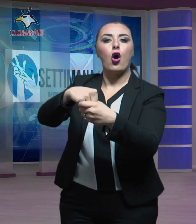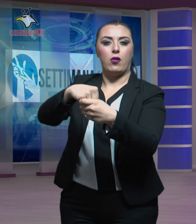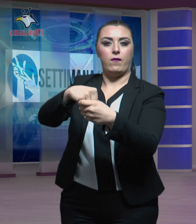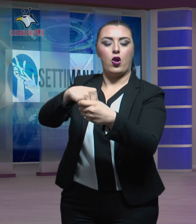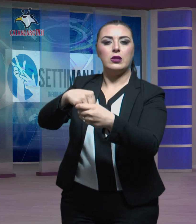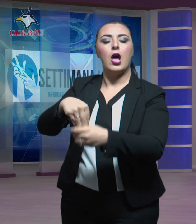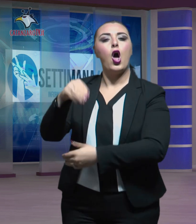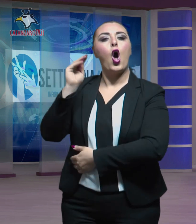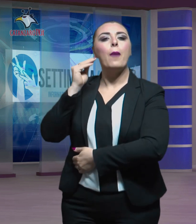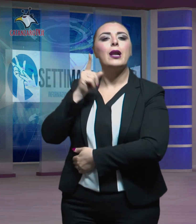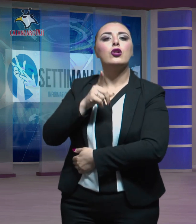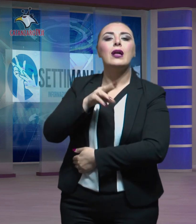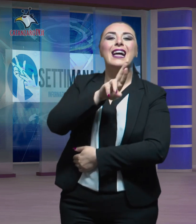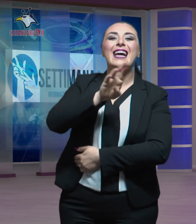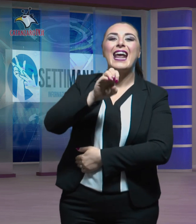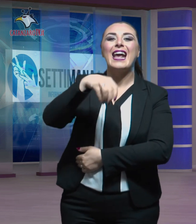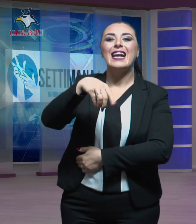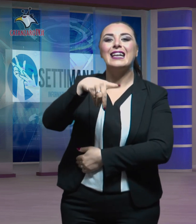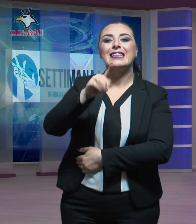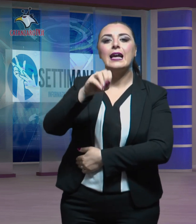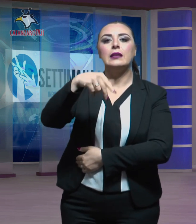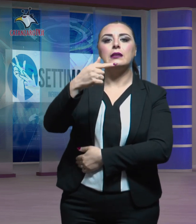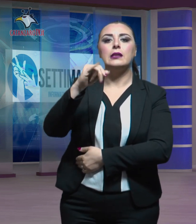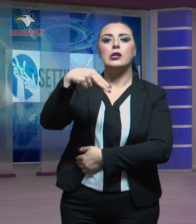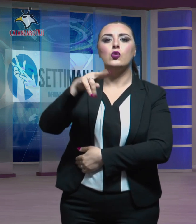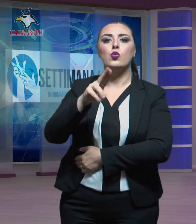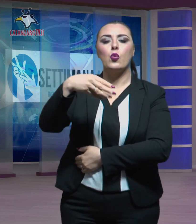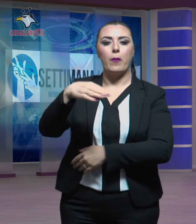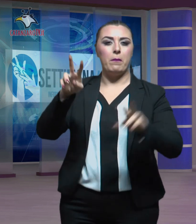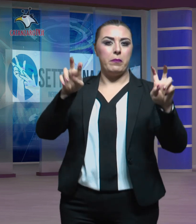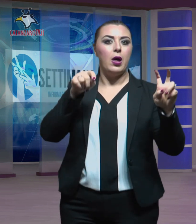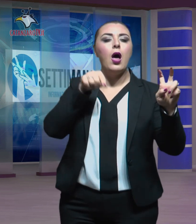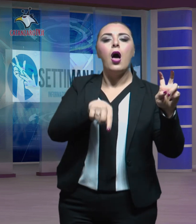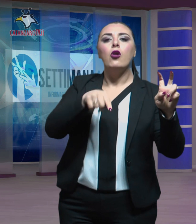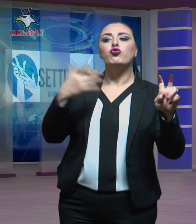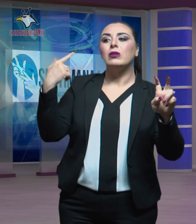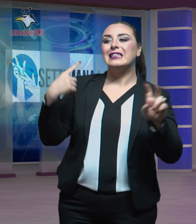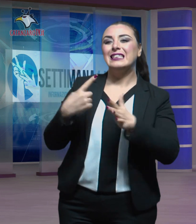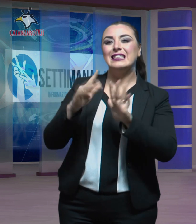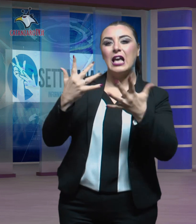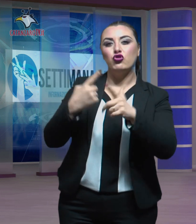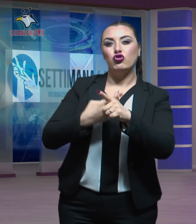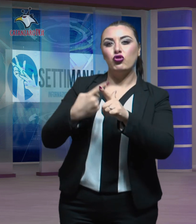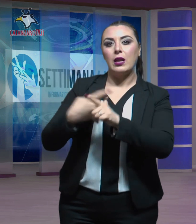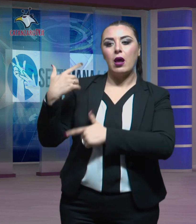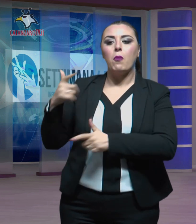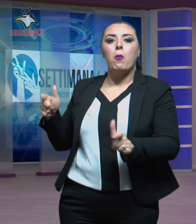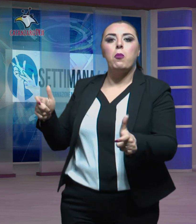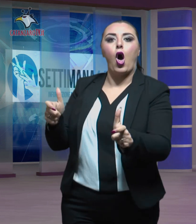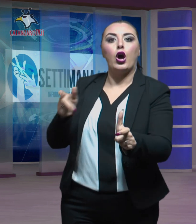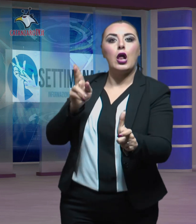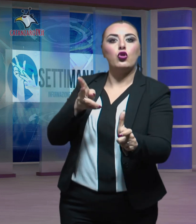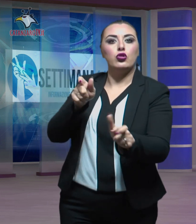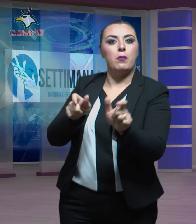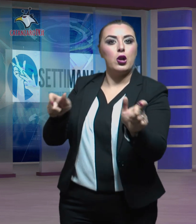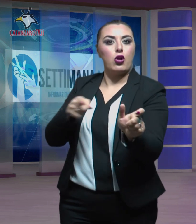'operazione Reventinum e fermate lo scorso 10 gennaio. Tutti